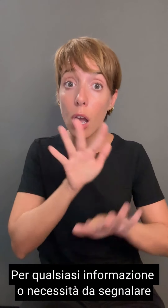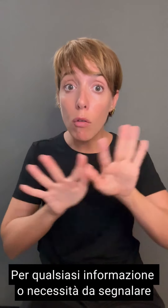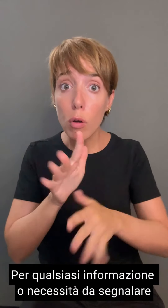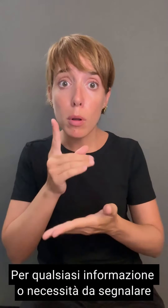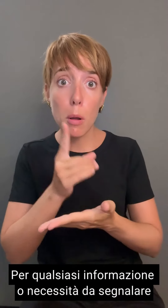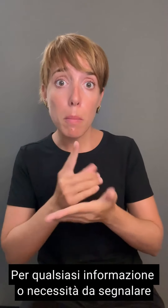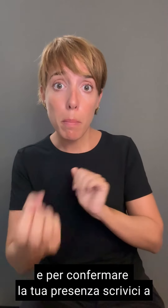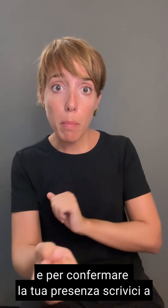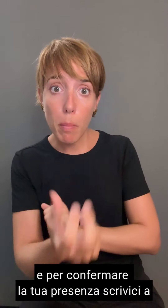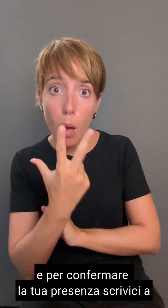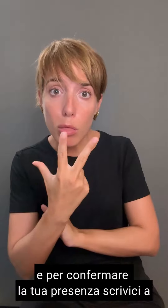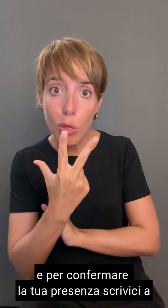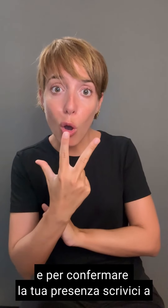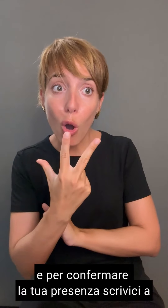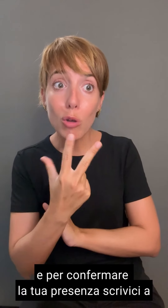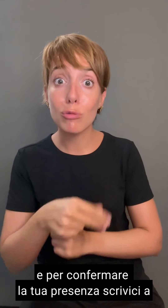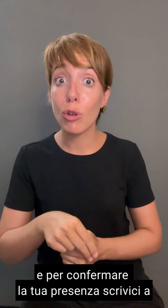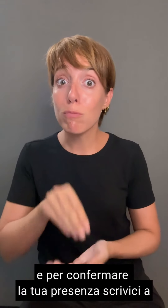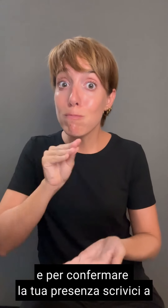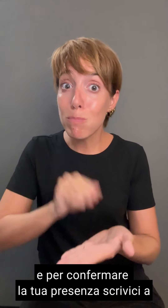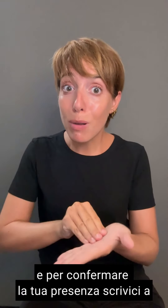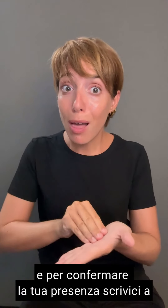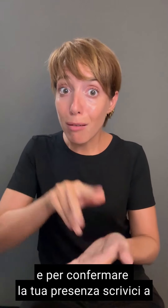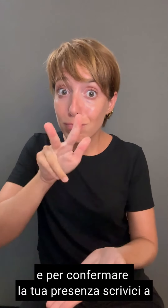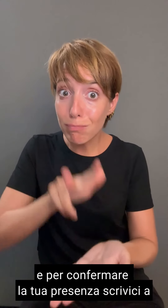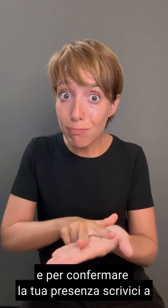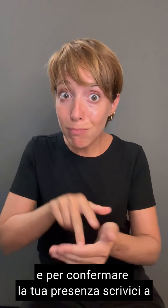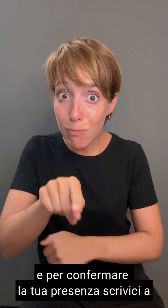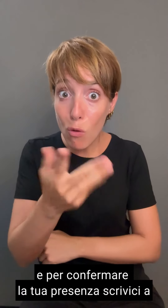segnalare e per confermare la tua presenza, scrivici a